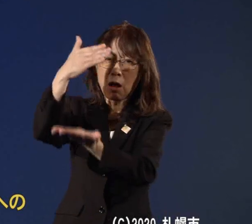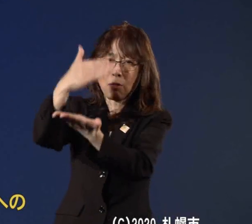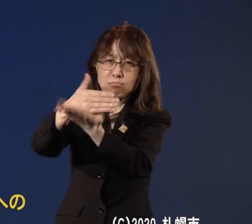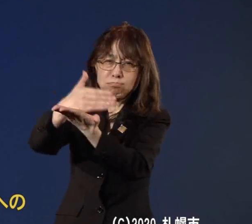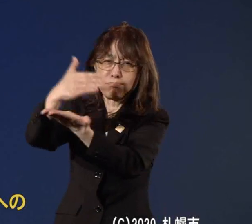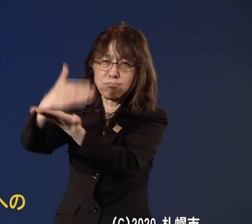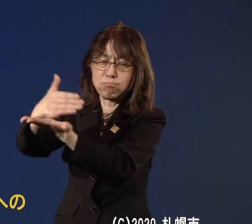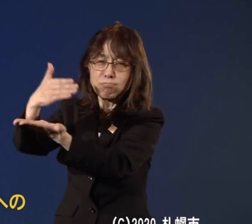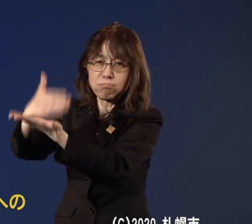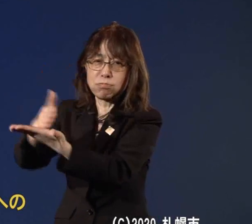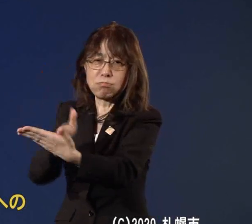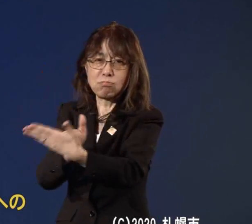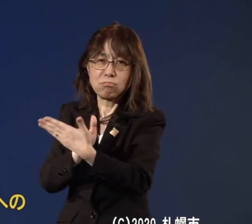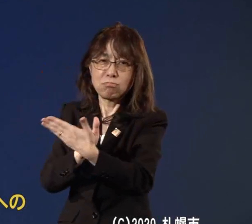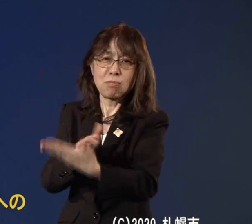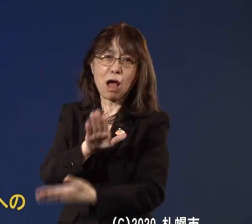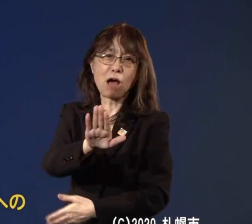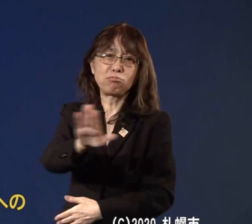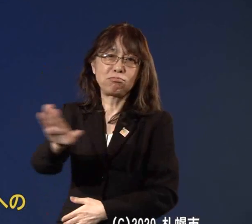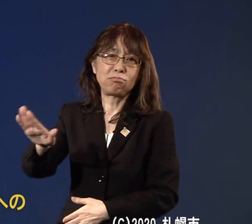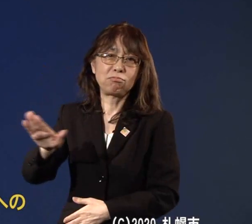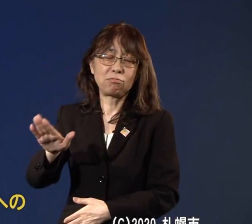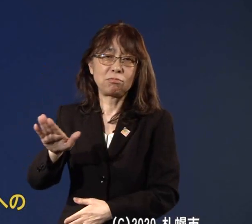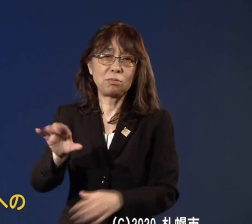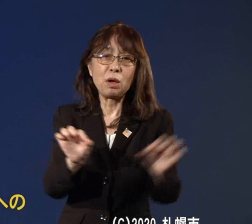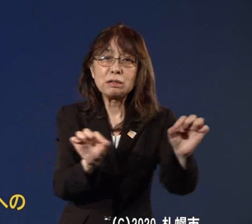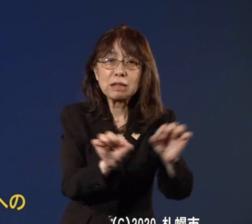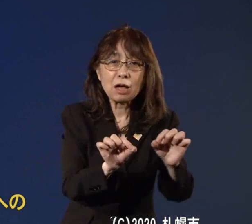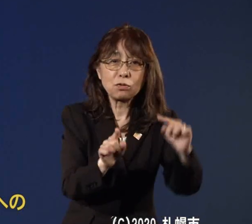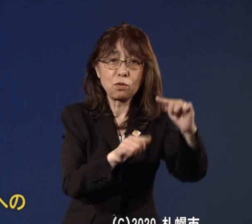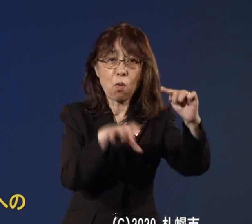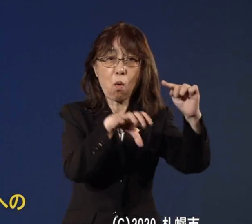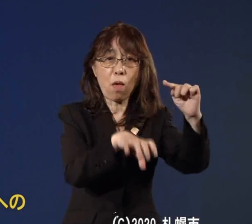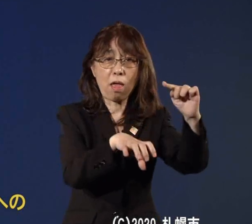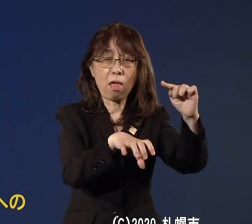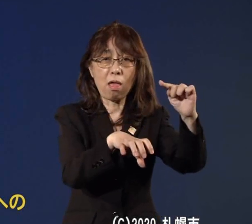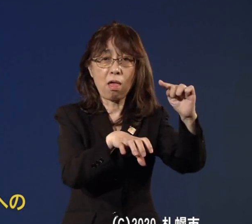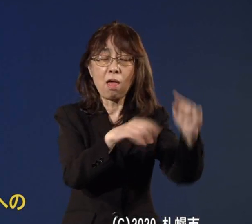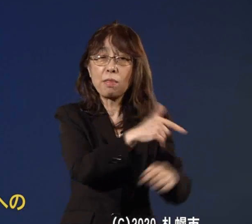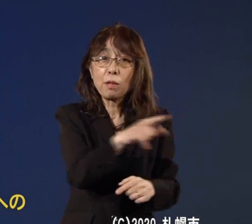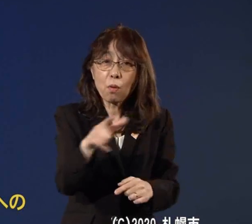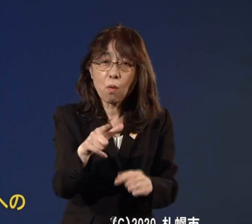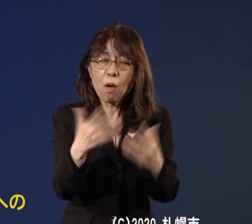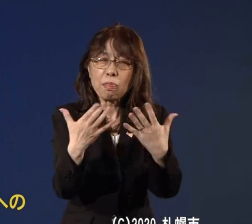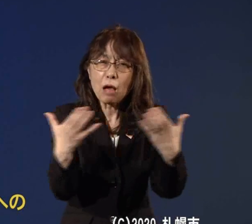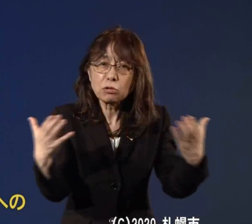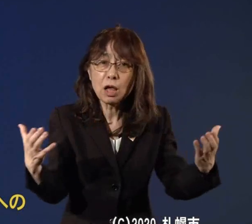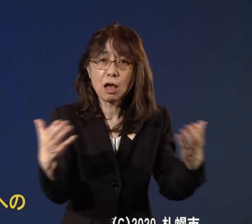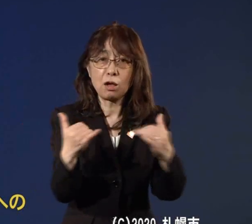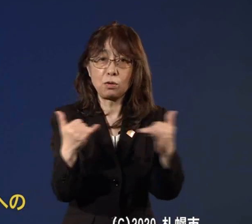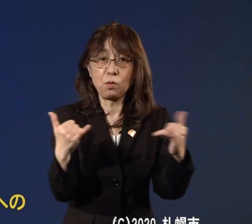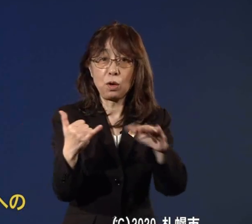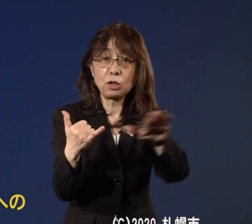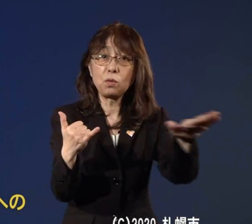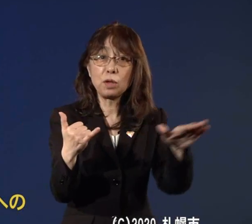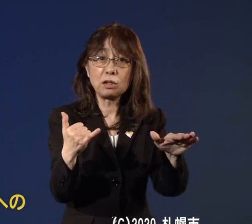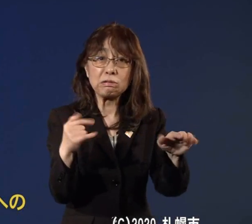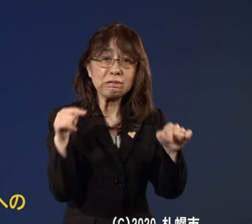お近くの公園などでも多くの人が集まって飲食をするあるいは